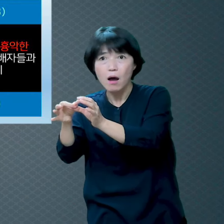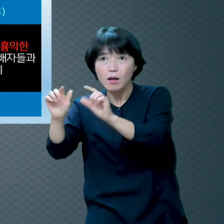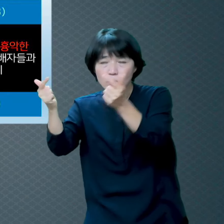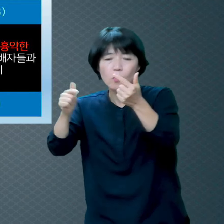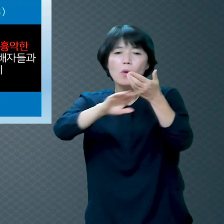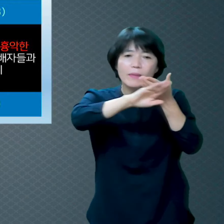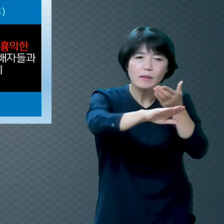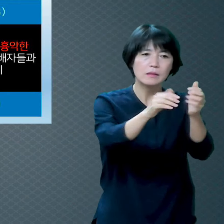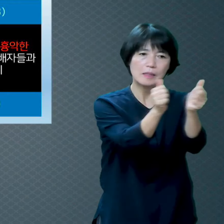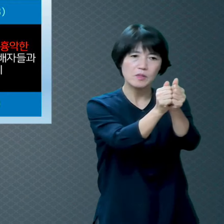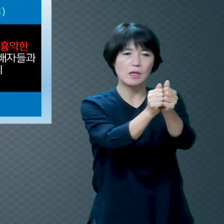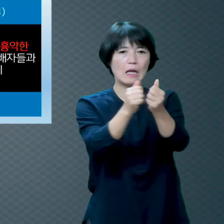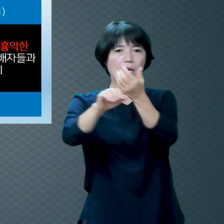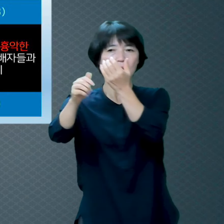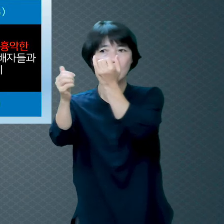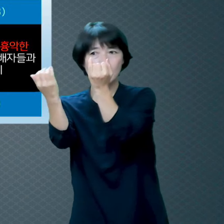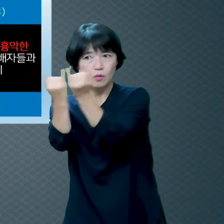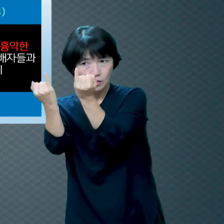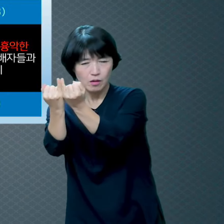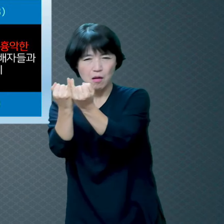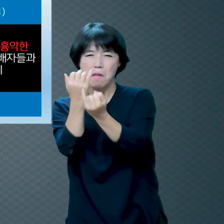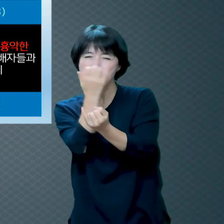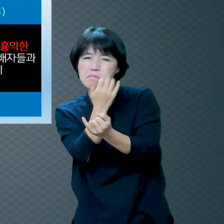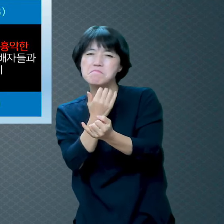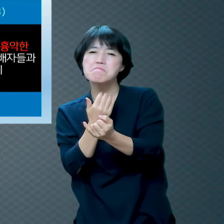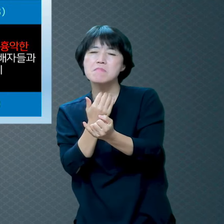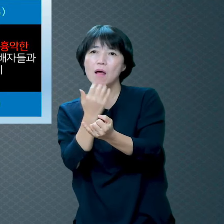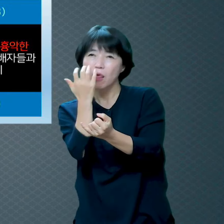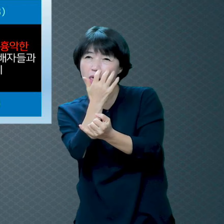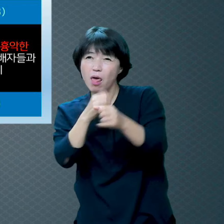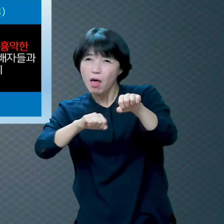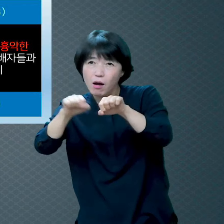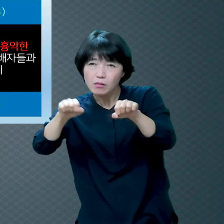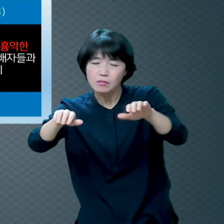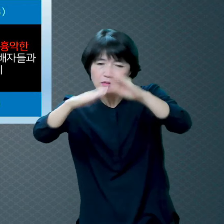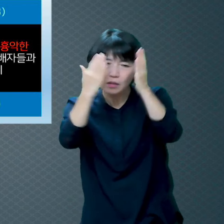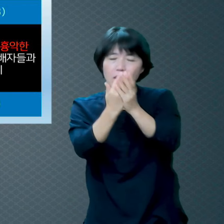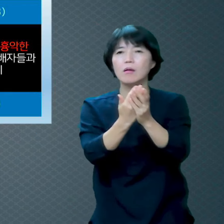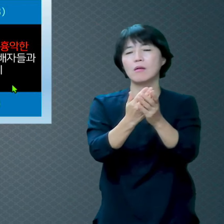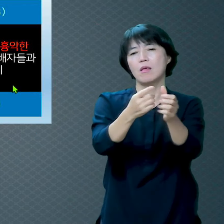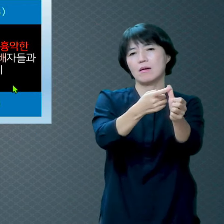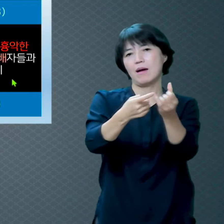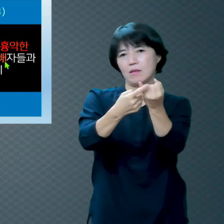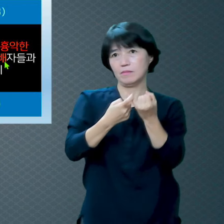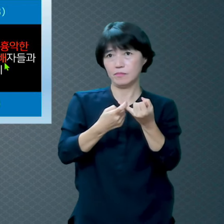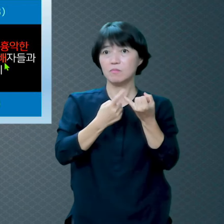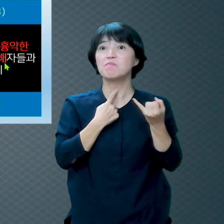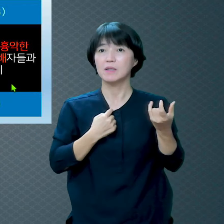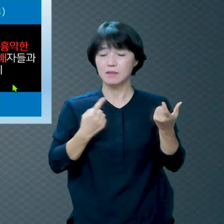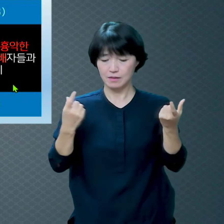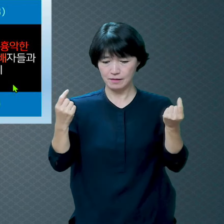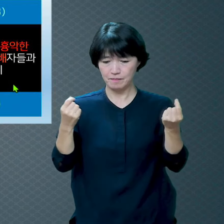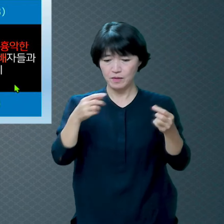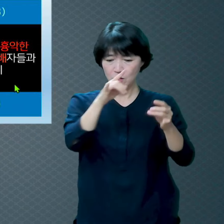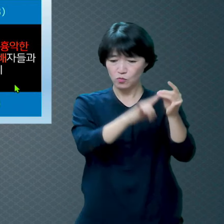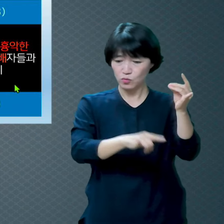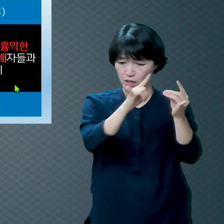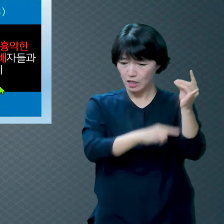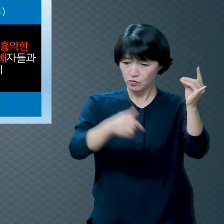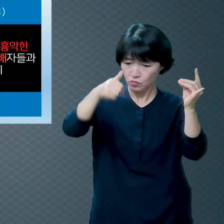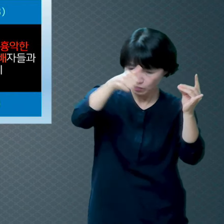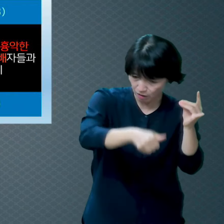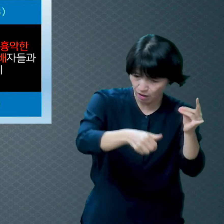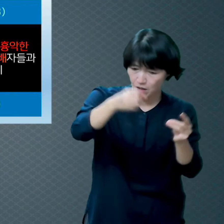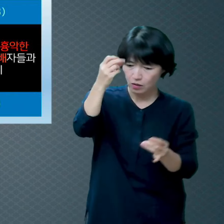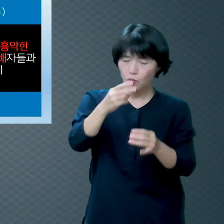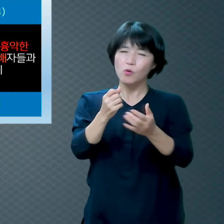사주 팔자 관상 운 떼고 이런 거 다 우상 숭배 다른 신 섬기는 거